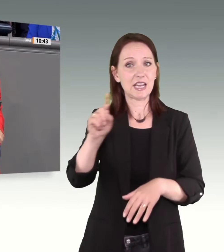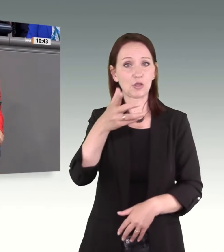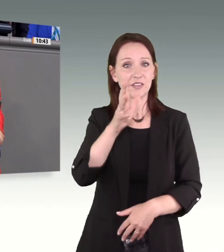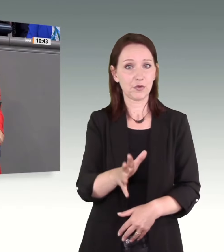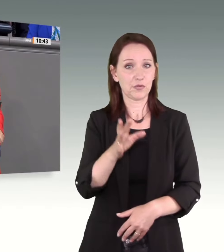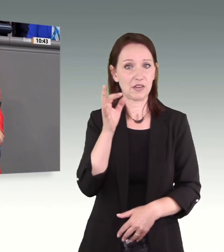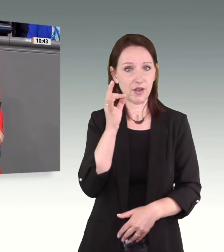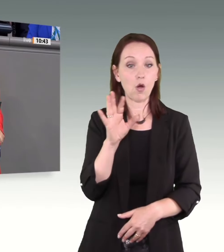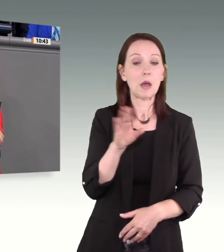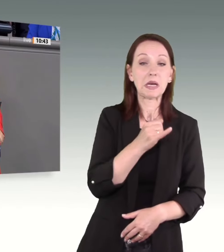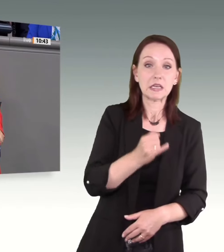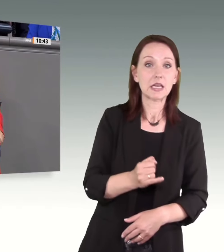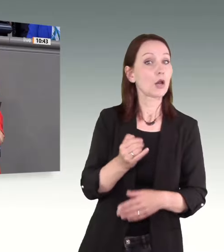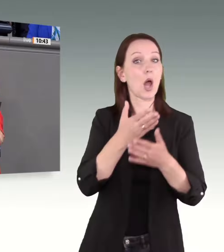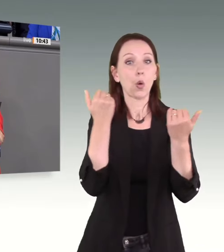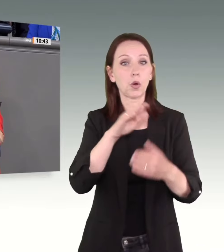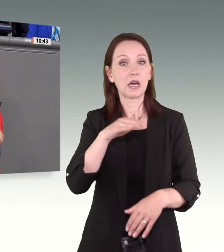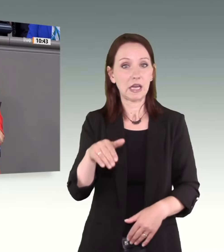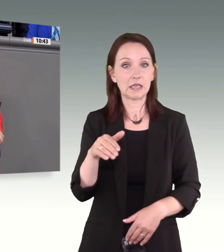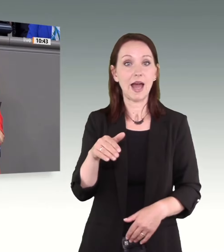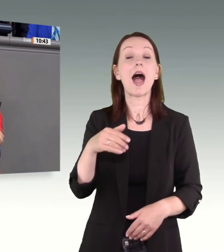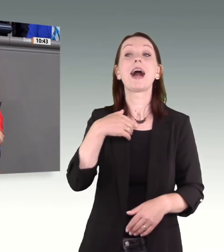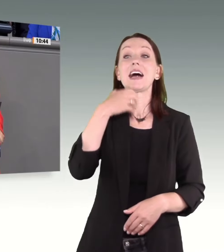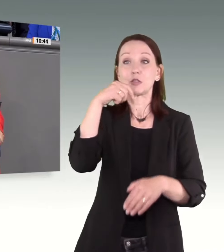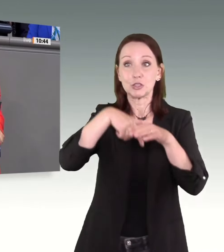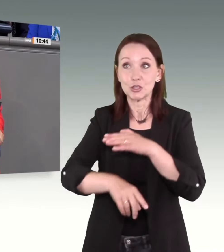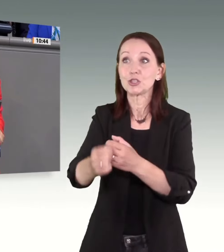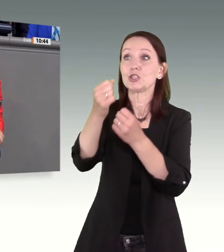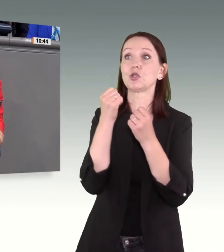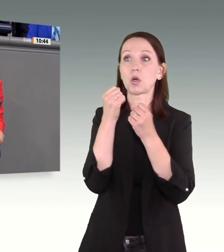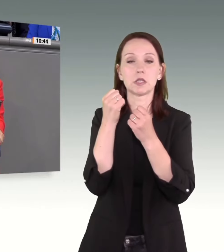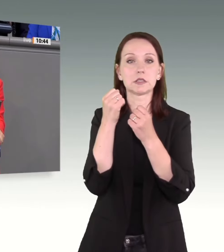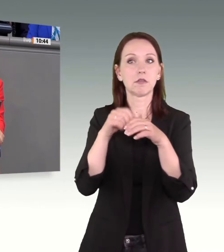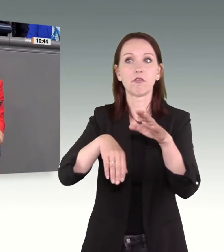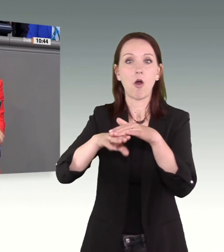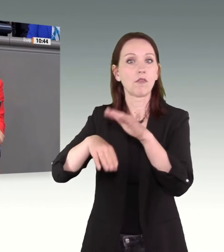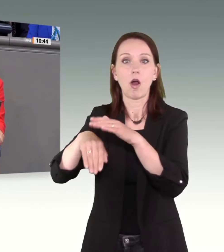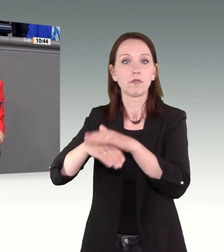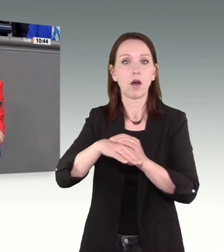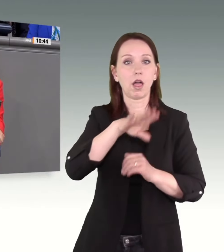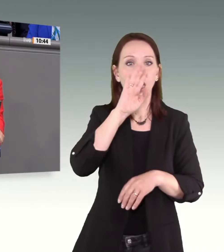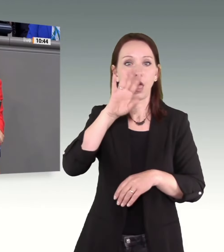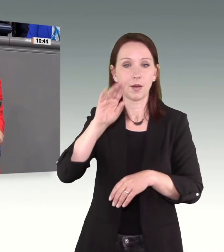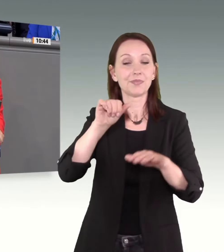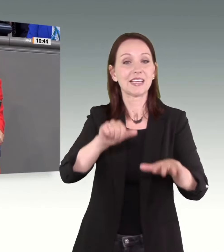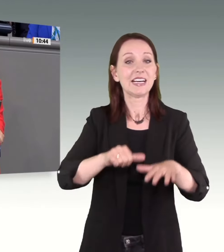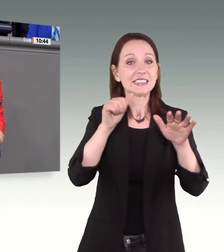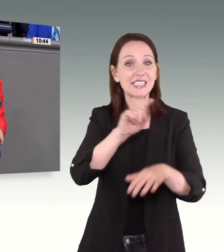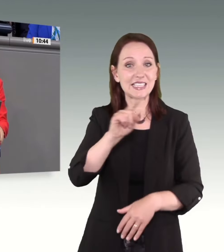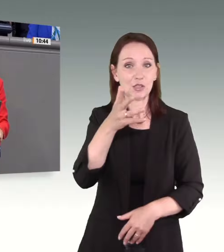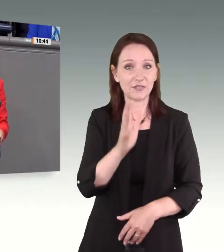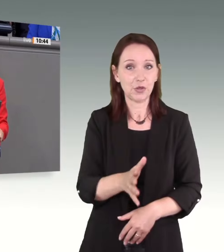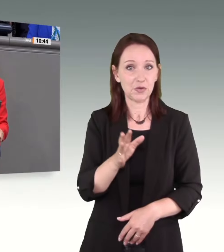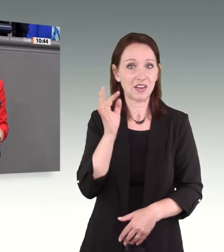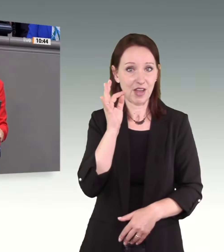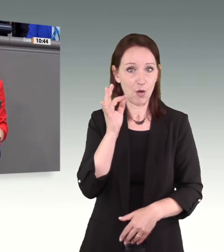Kapazitätsgründen Schutz in Einrichtungen verwehrt wird. 16.500 Frauen, 16.500 Fälle, in